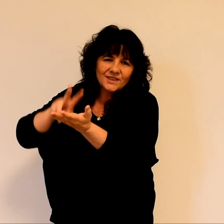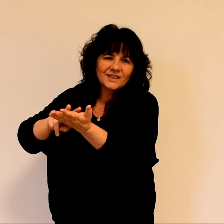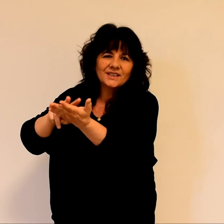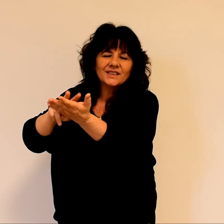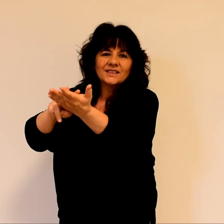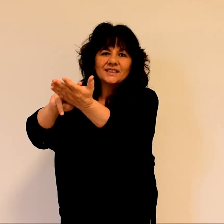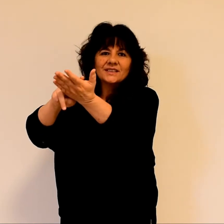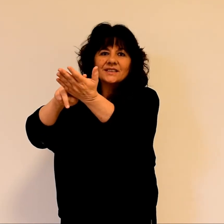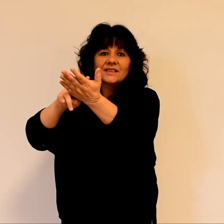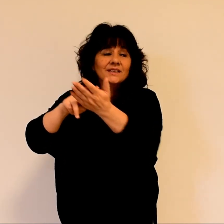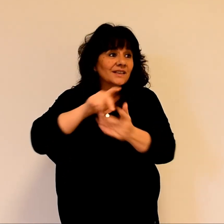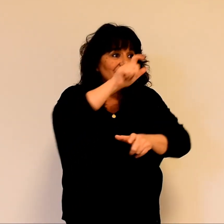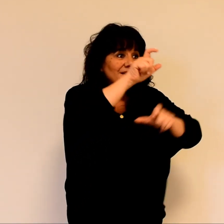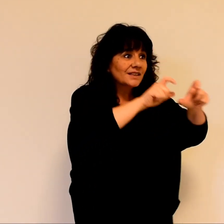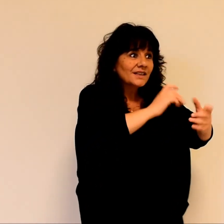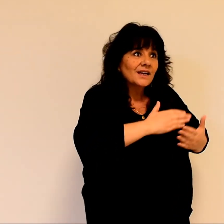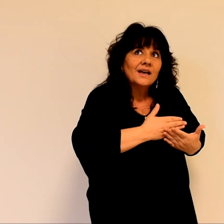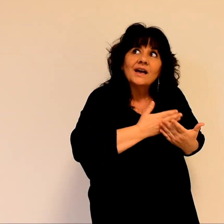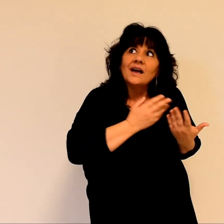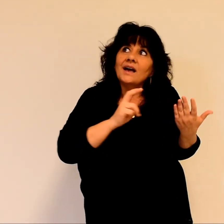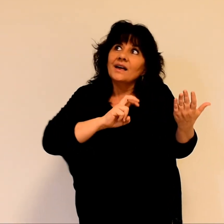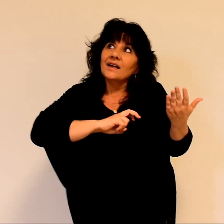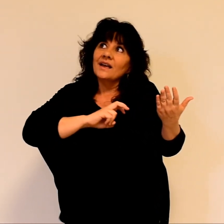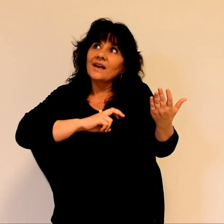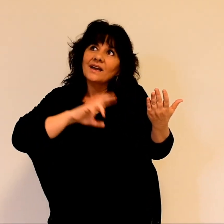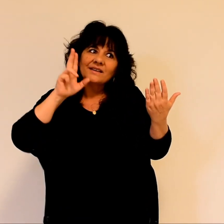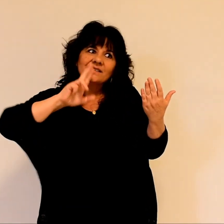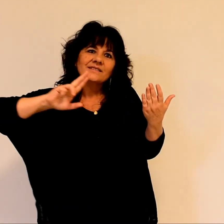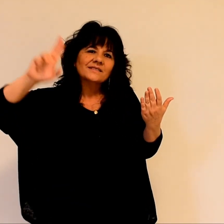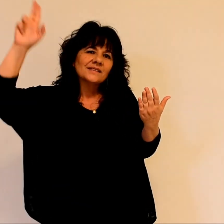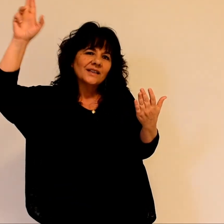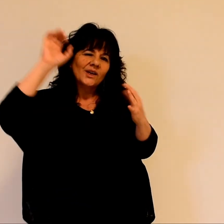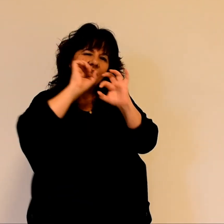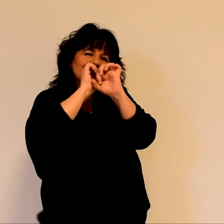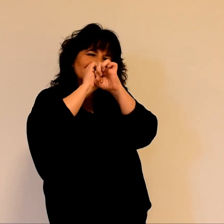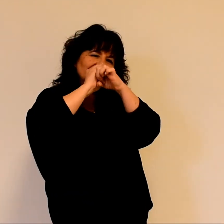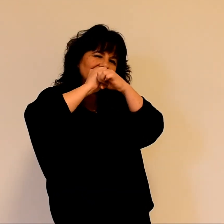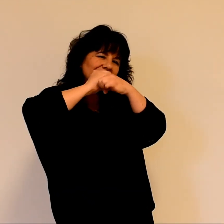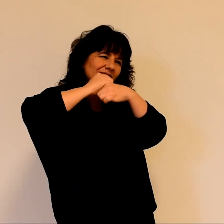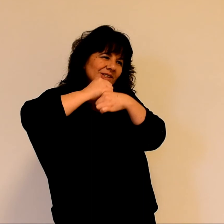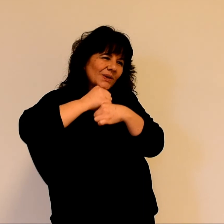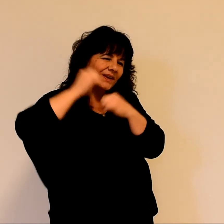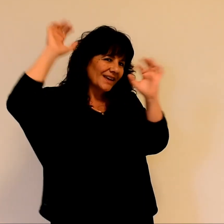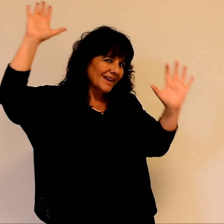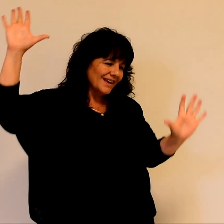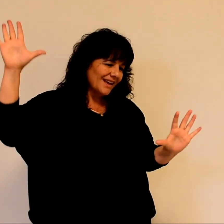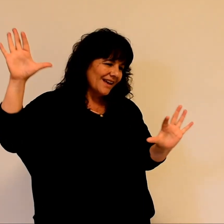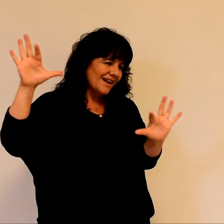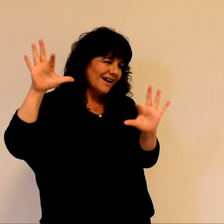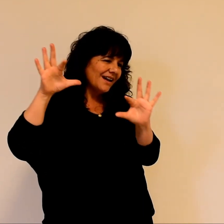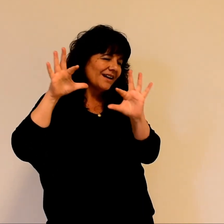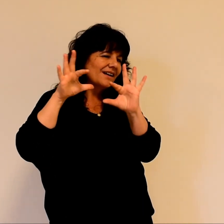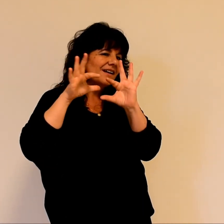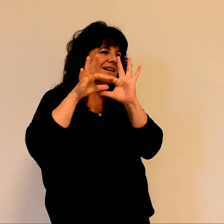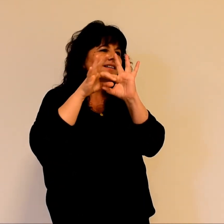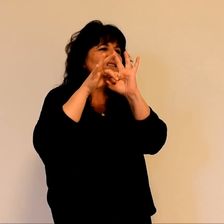le craignent, à cela il fait connaître son alliance.